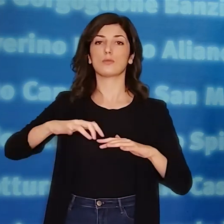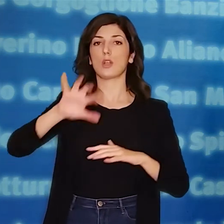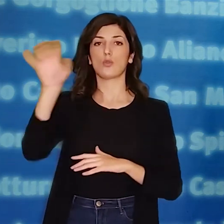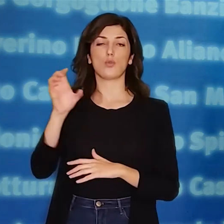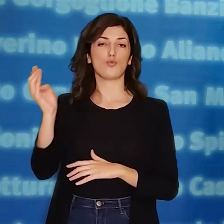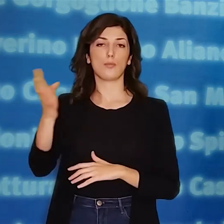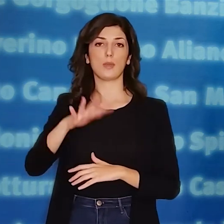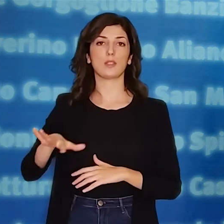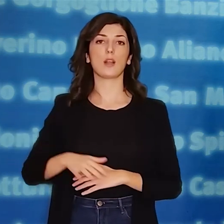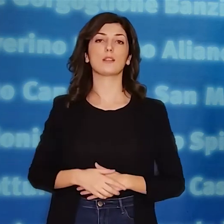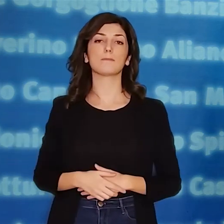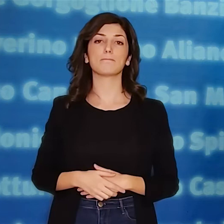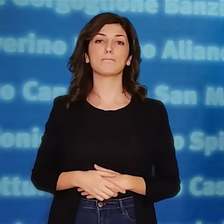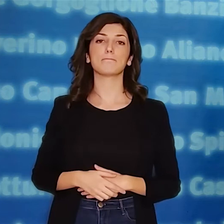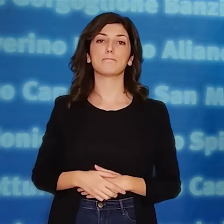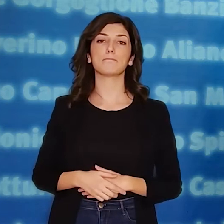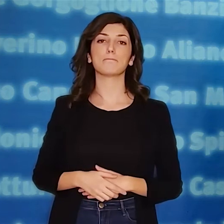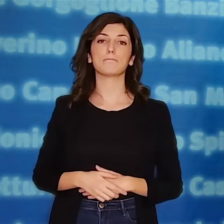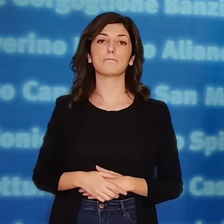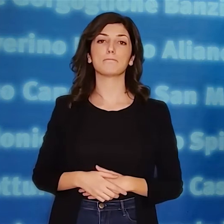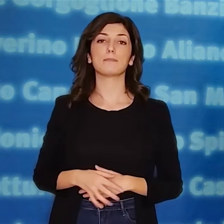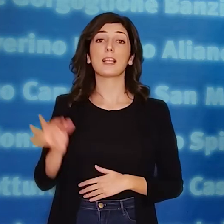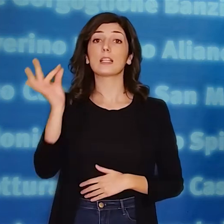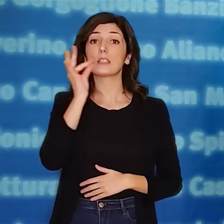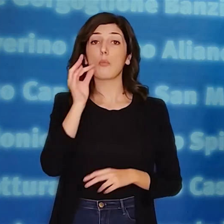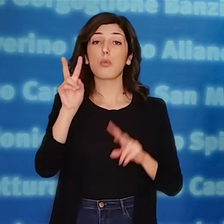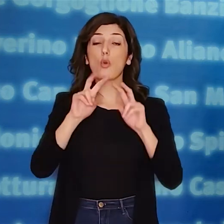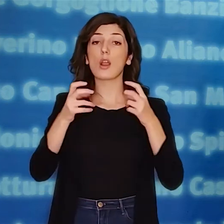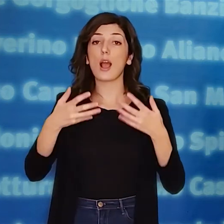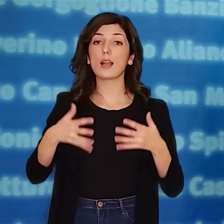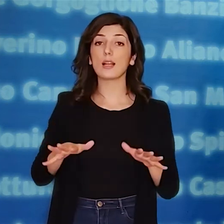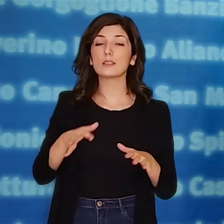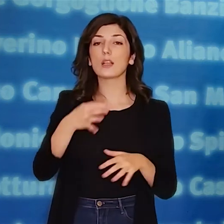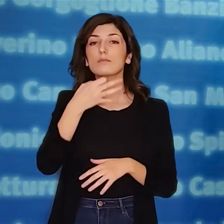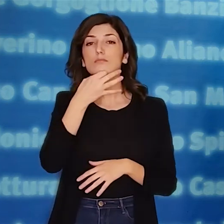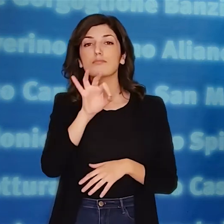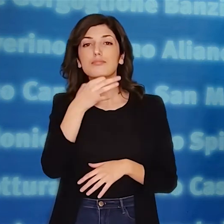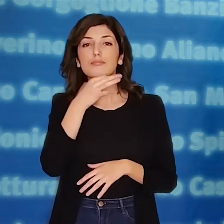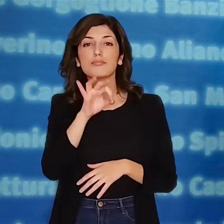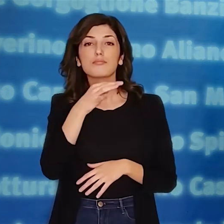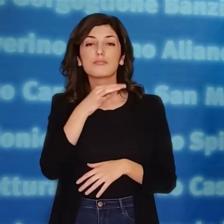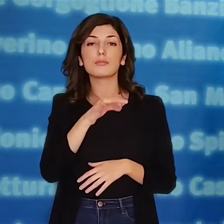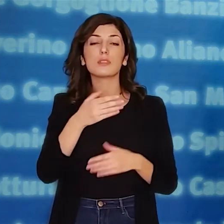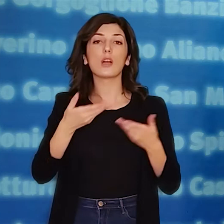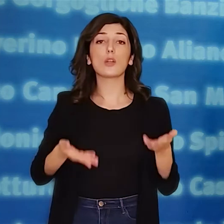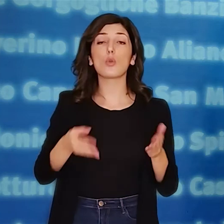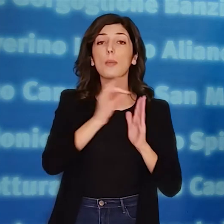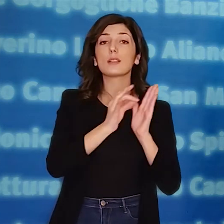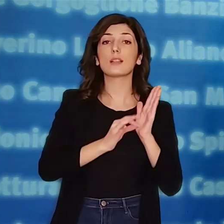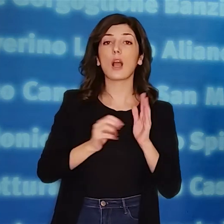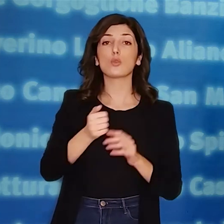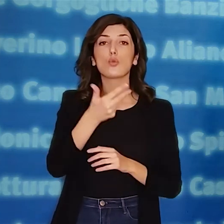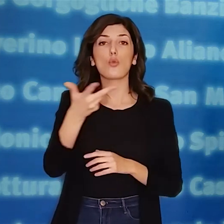protetta sul territorio regionale. Alcune considerazioni sui tamponi effettuati. Il